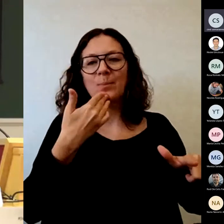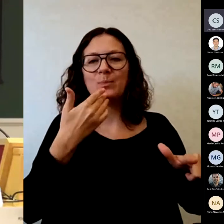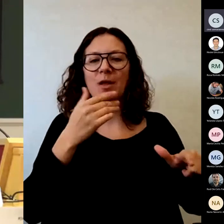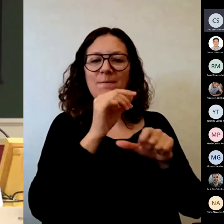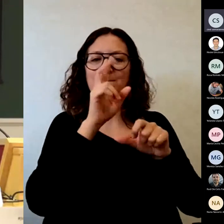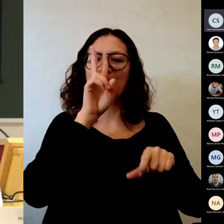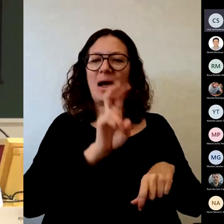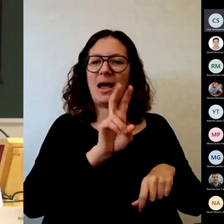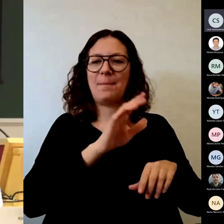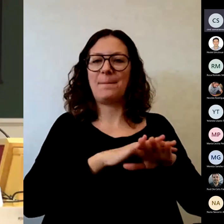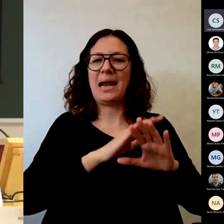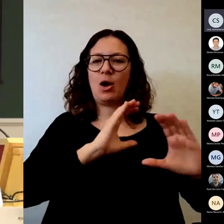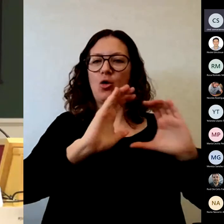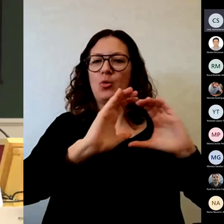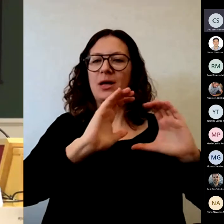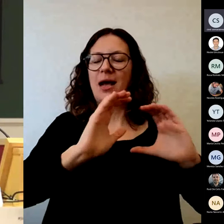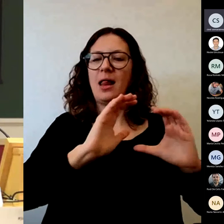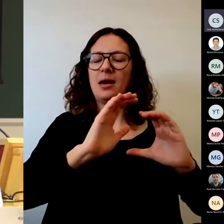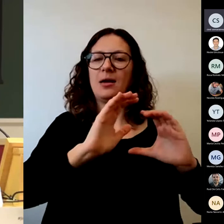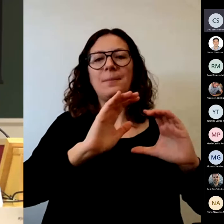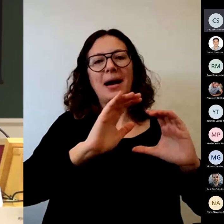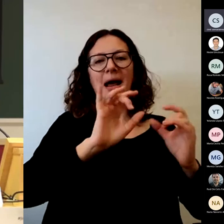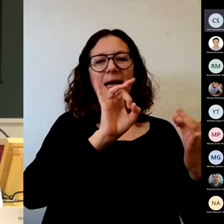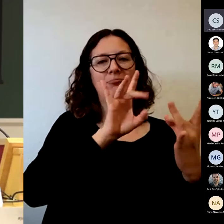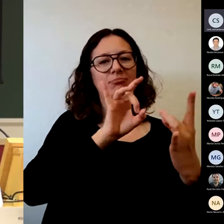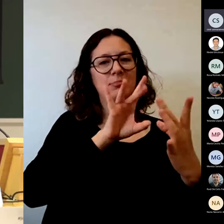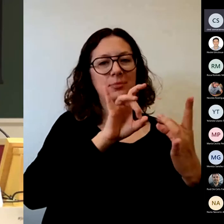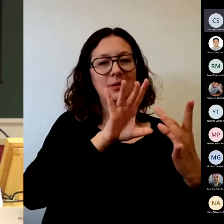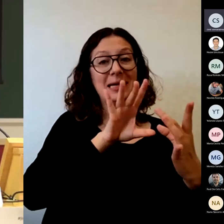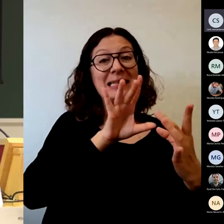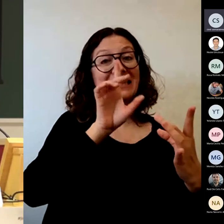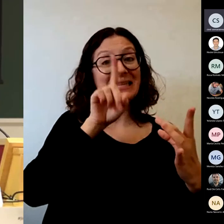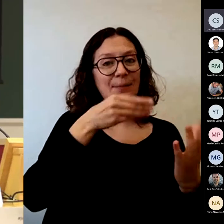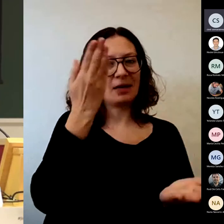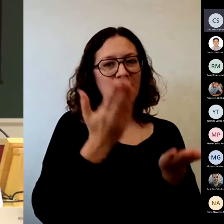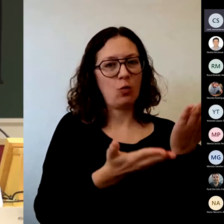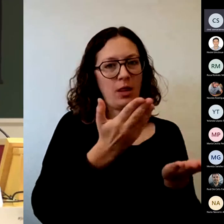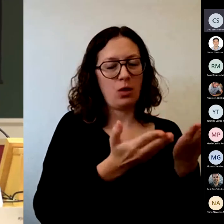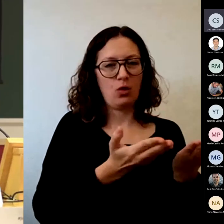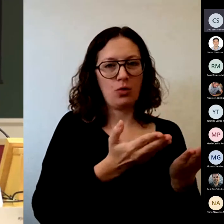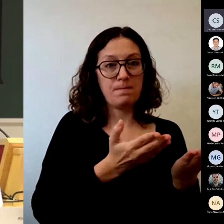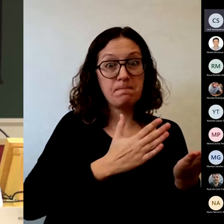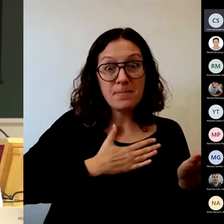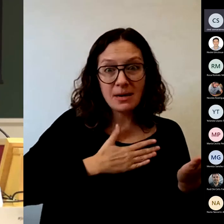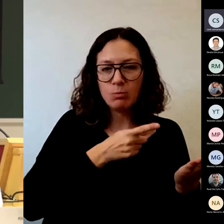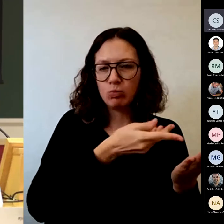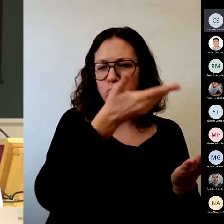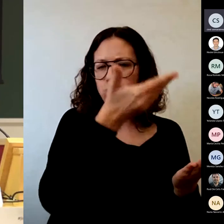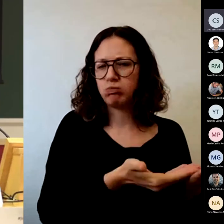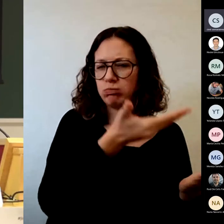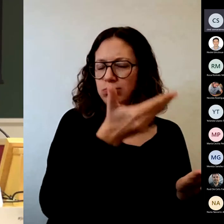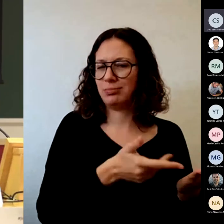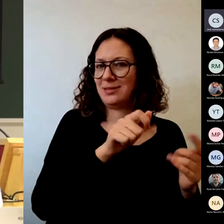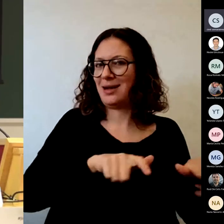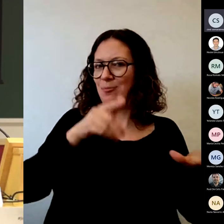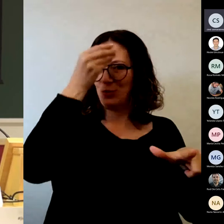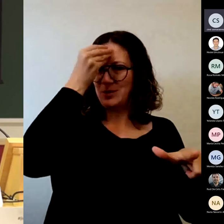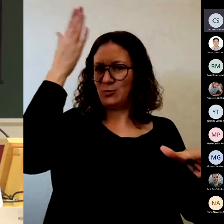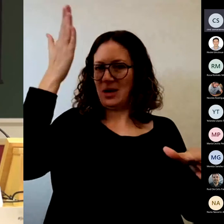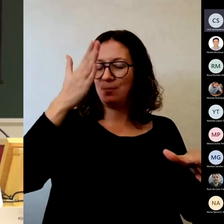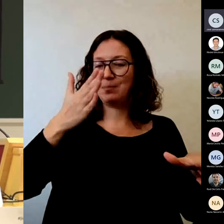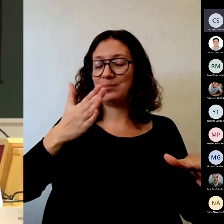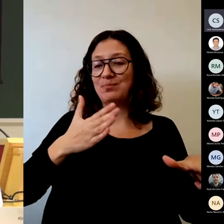retroalimentación pero también para la evaluación para mí ha sido vital nosotros en la UCM